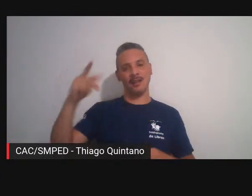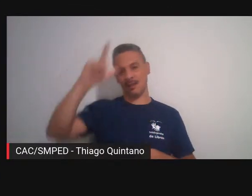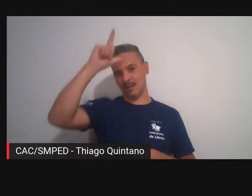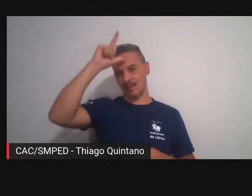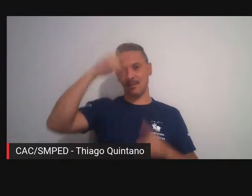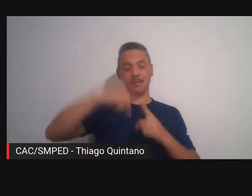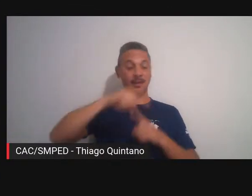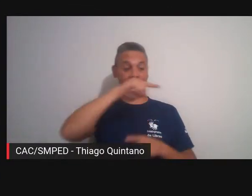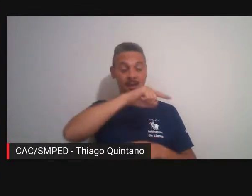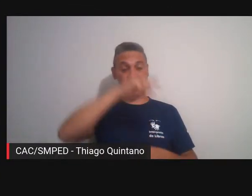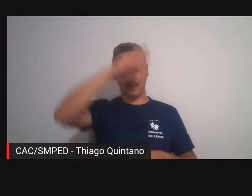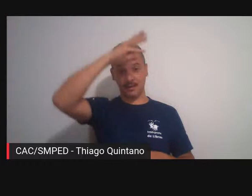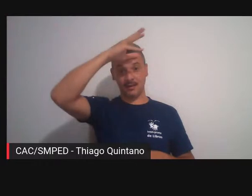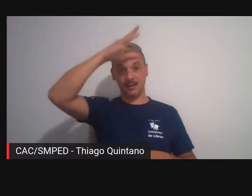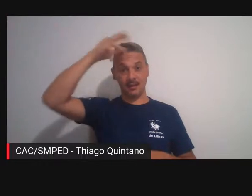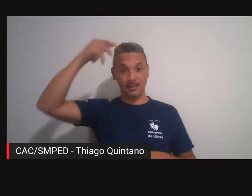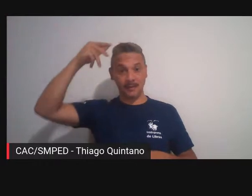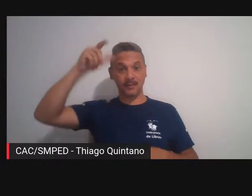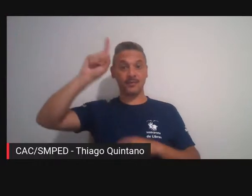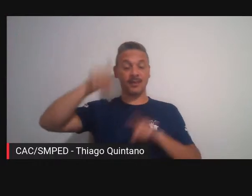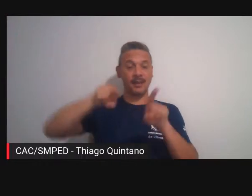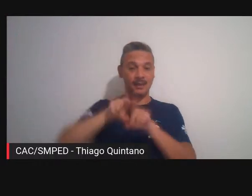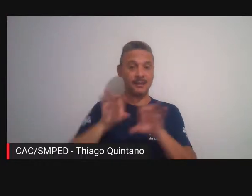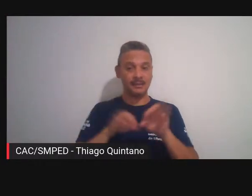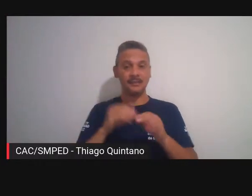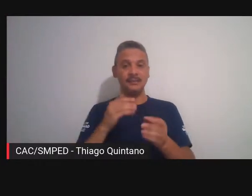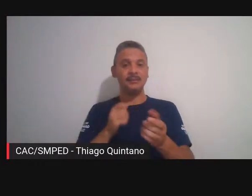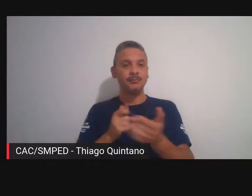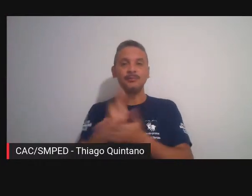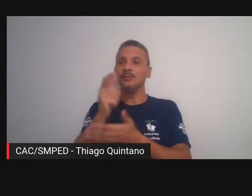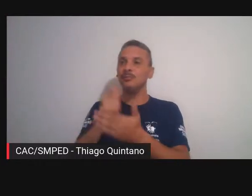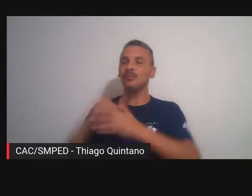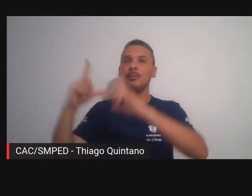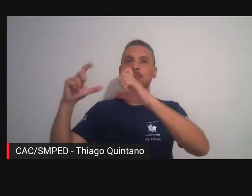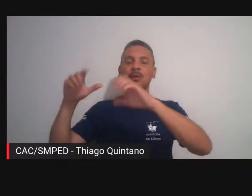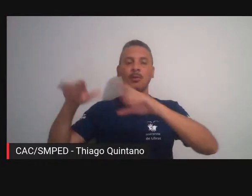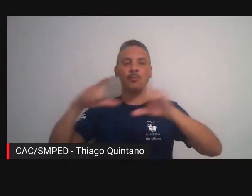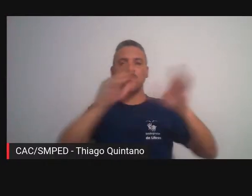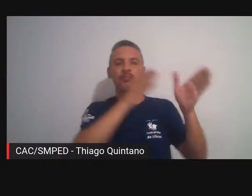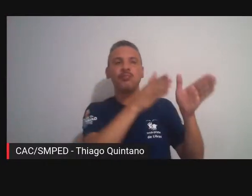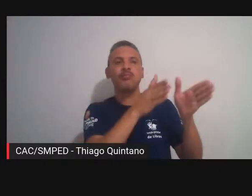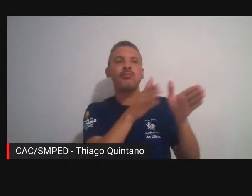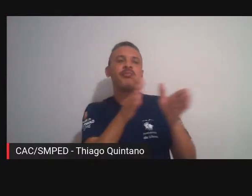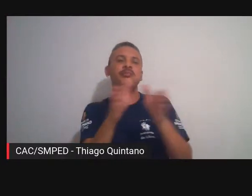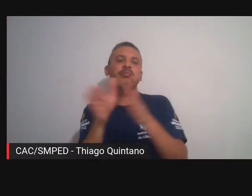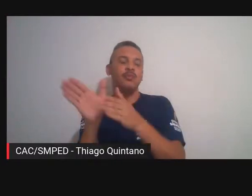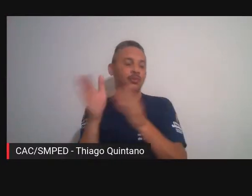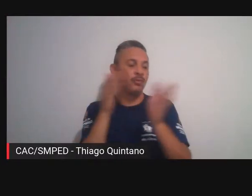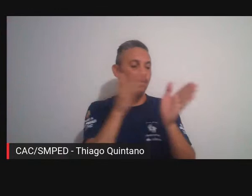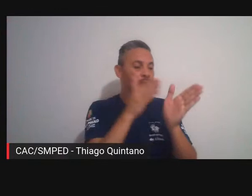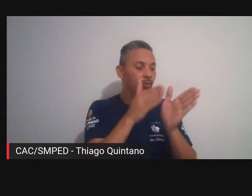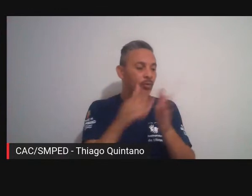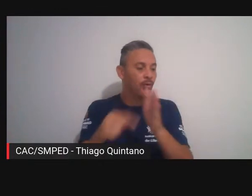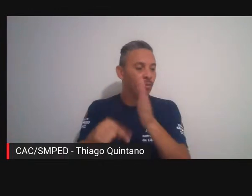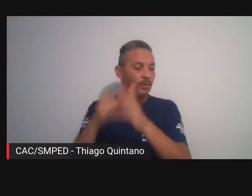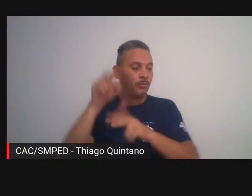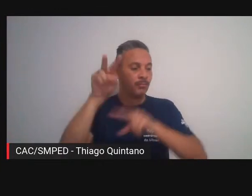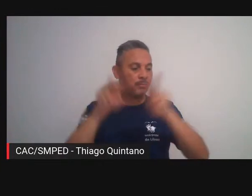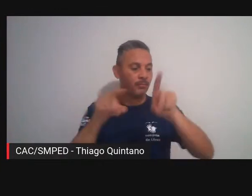difícil da guerra ele conseguiu ir para a Alemanha conseguiu comprar uns filmes e conseguiu fazer esses primeiros registros